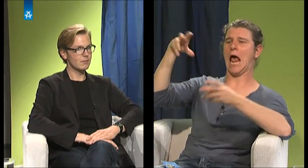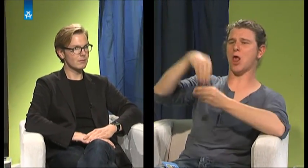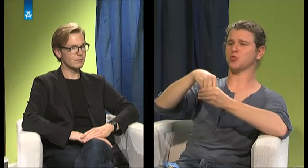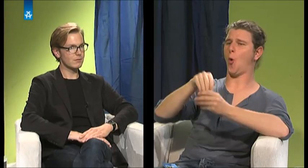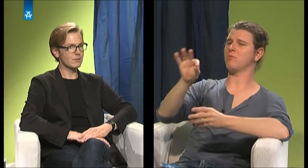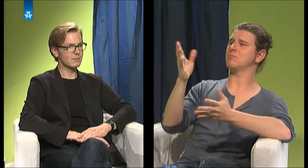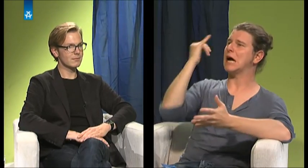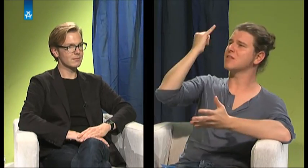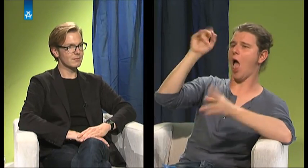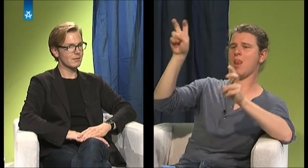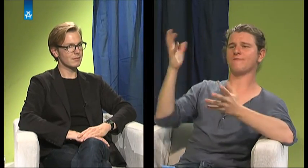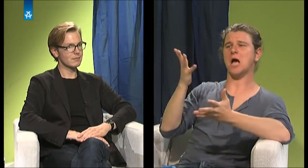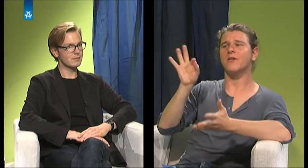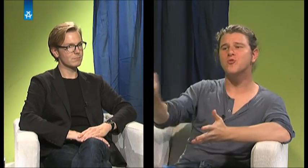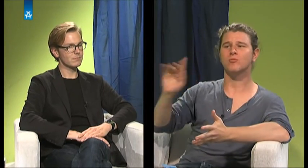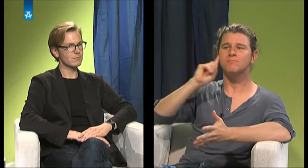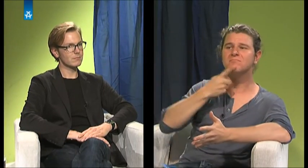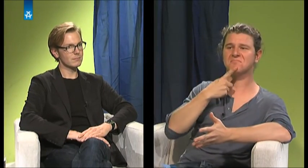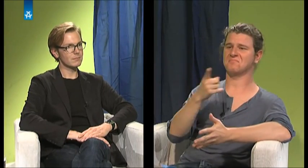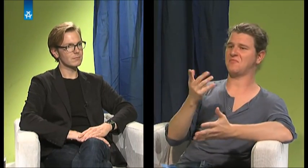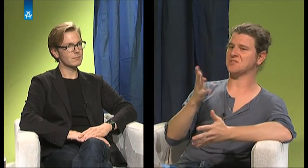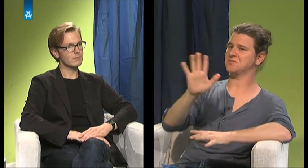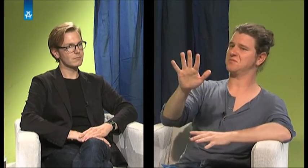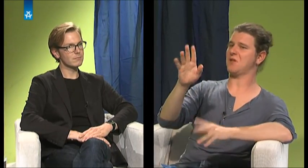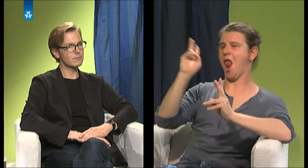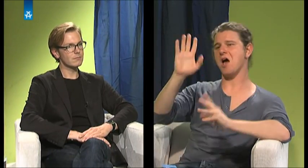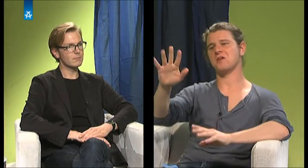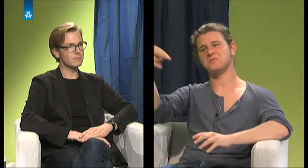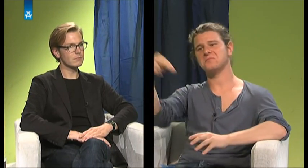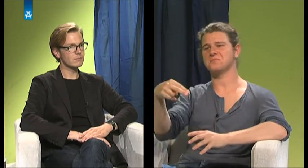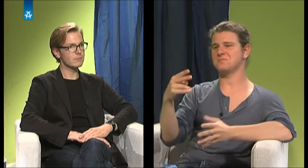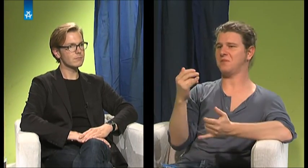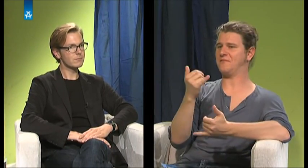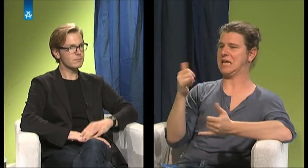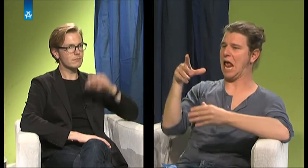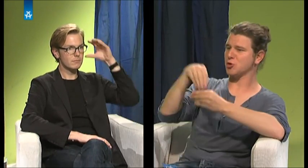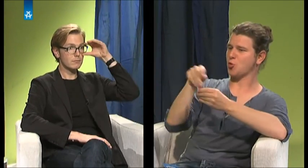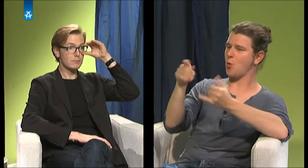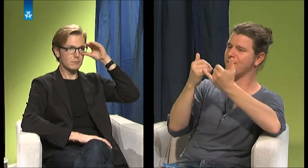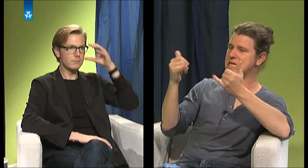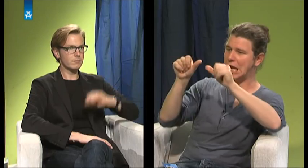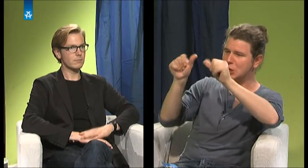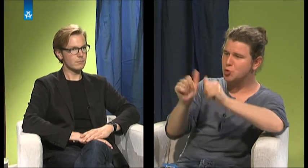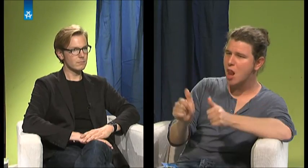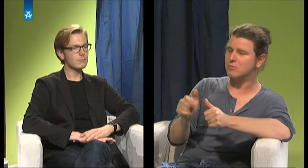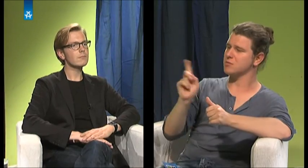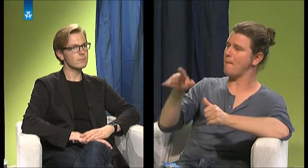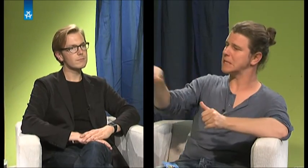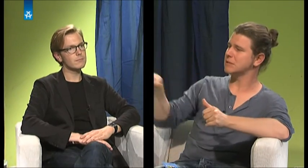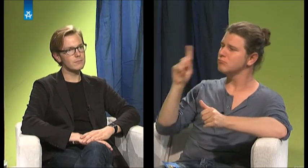Du als Lehrer hast ja vielleicht nur einen ganz eigenen Blick. Was wäre inklusionsmäßig möglich oder wichtig, damit es eine wirkliche